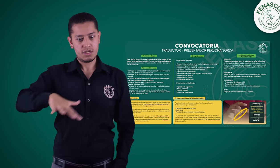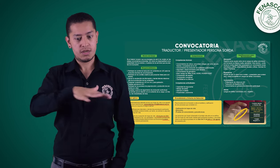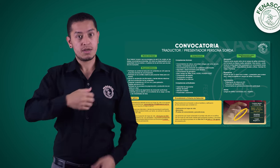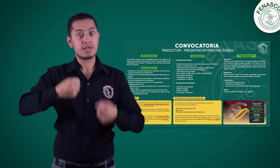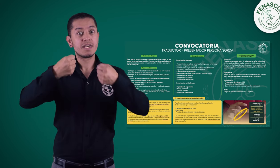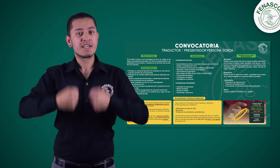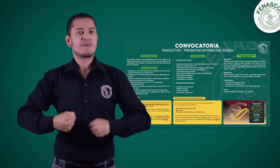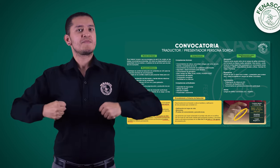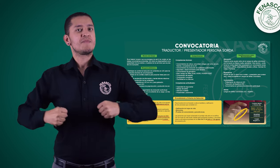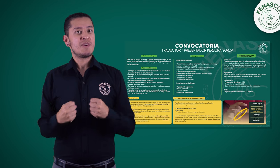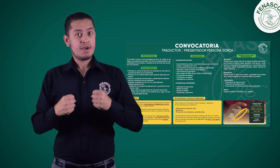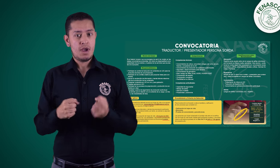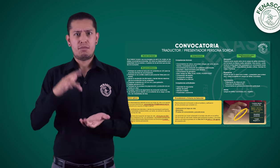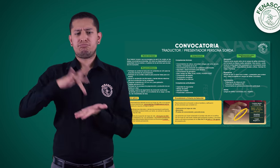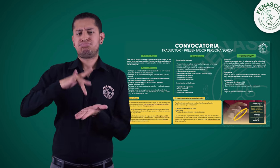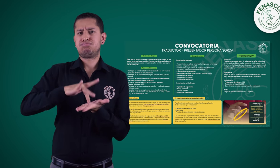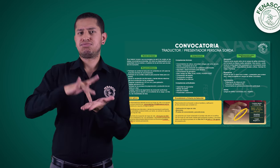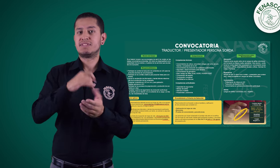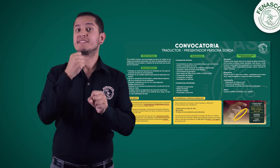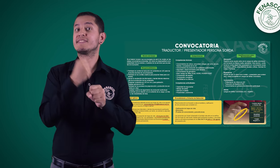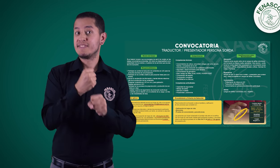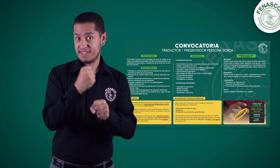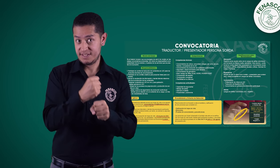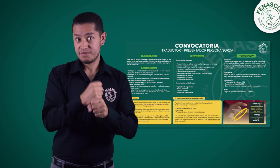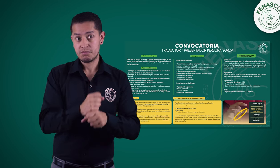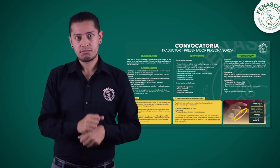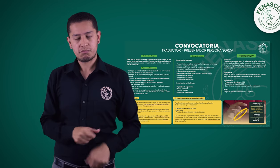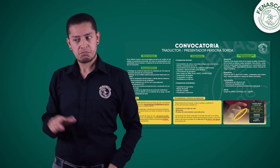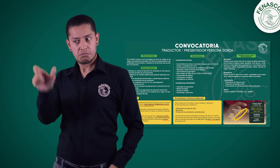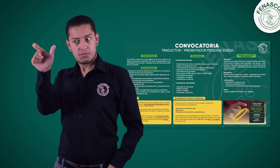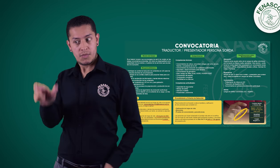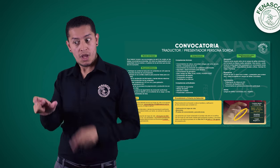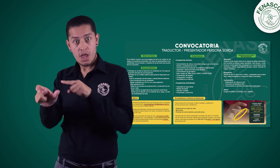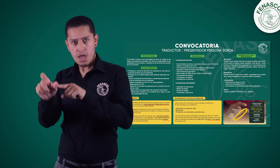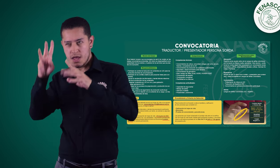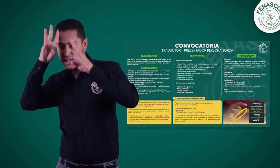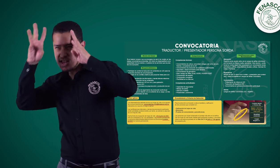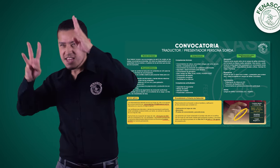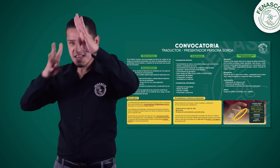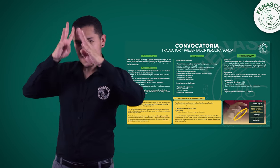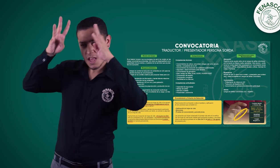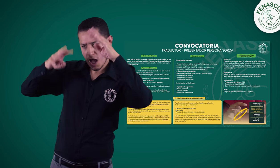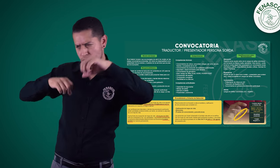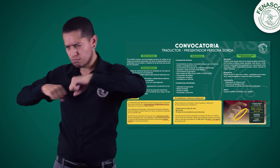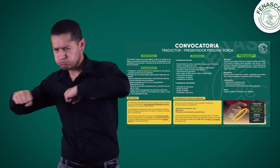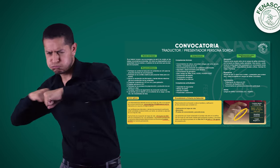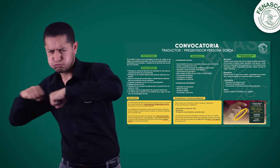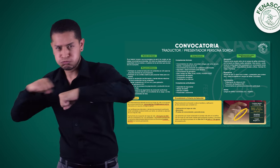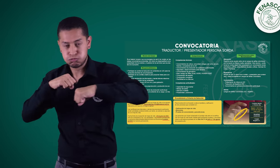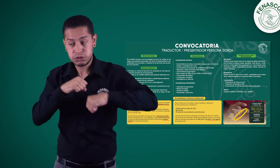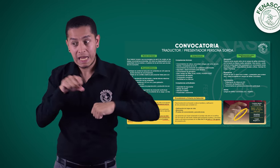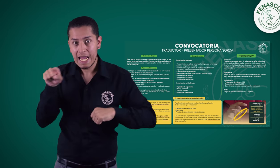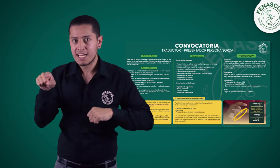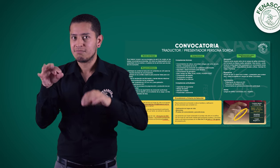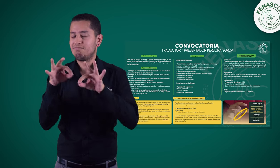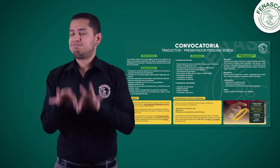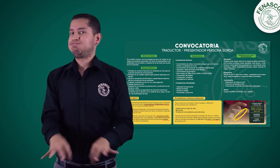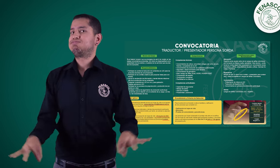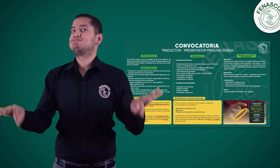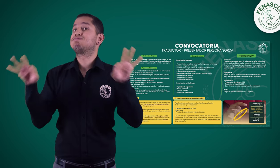persona sorda Que tenga la posibilidad de trabajar presencial en Bogotá. Es importante que sea una